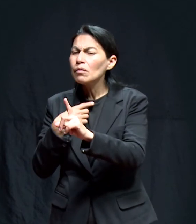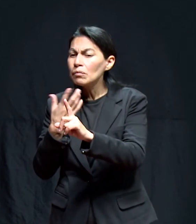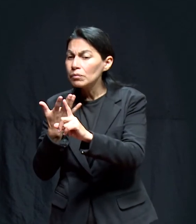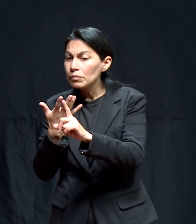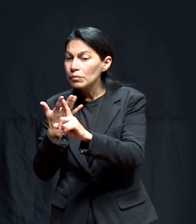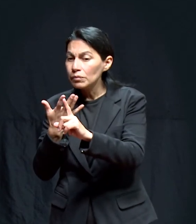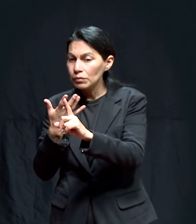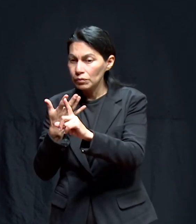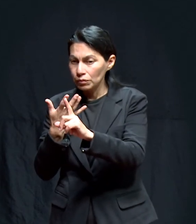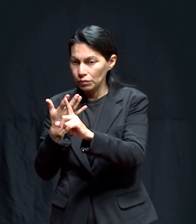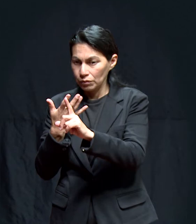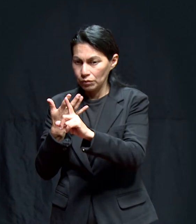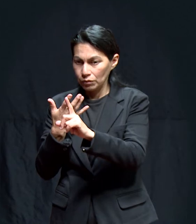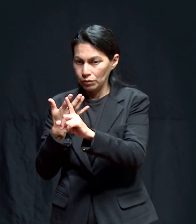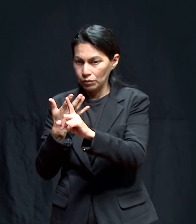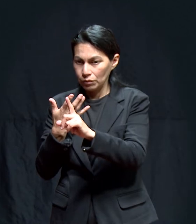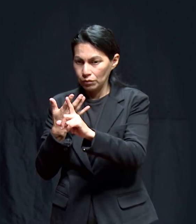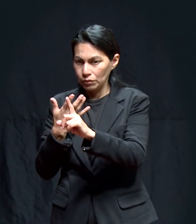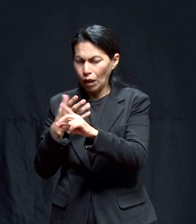que era lo que deseaba.